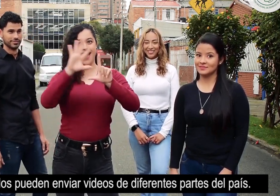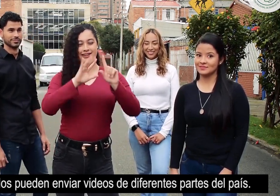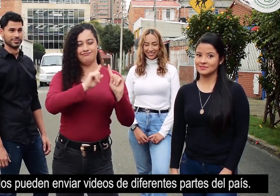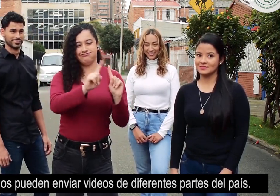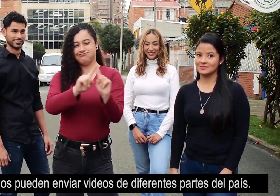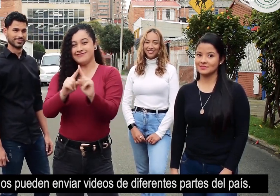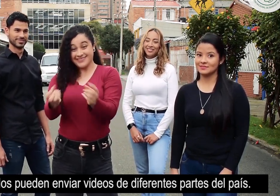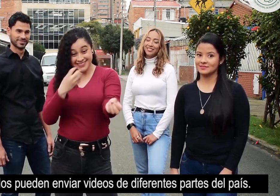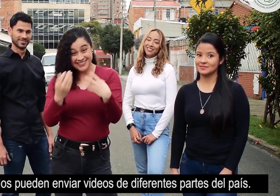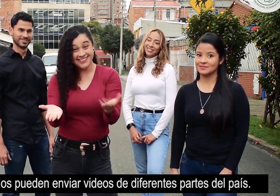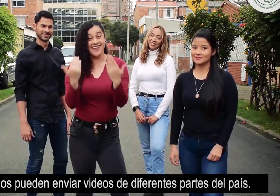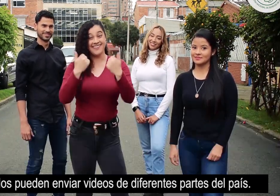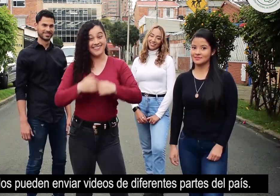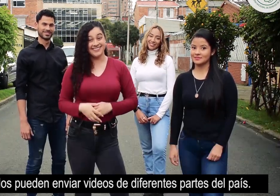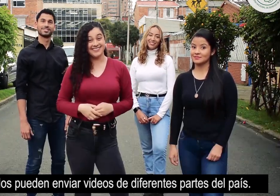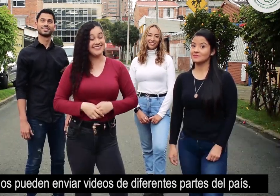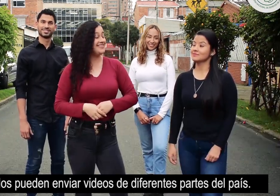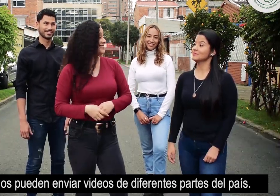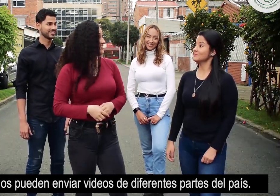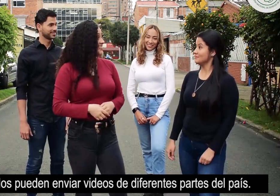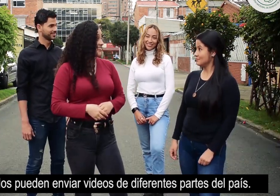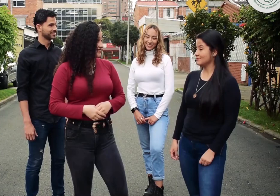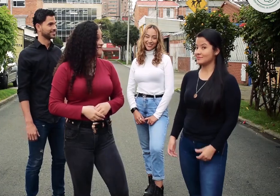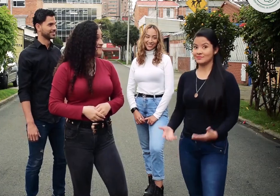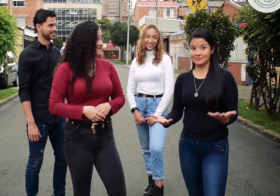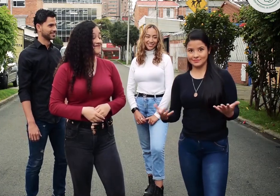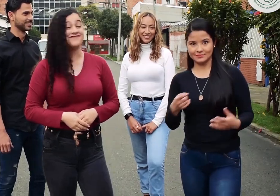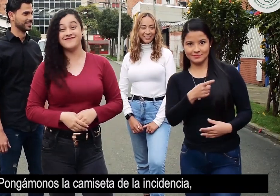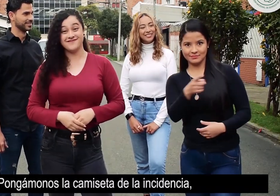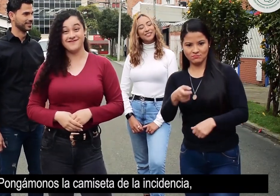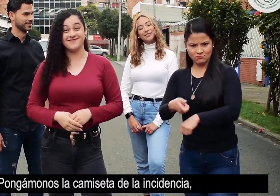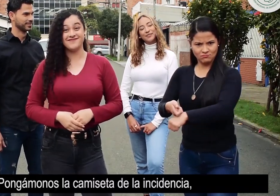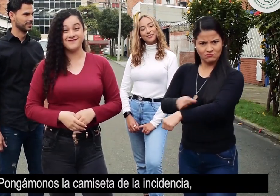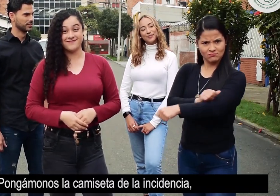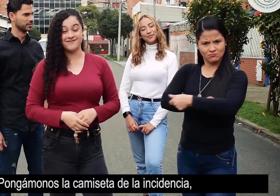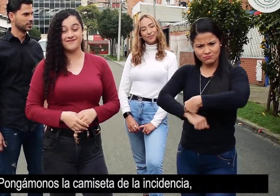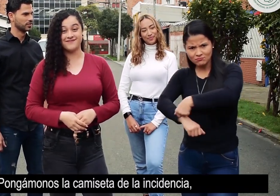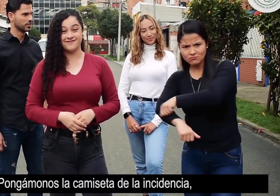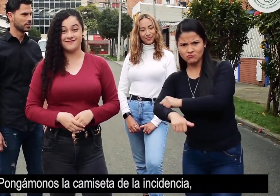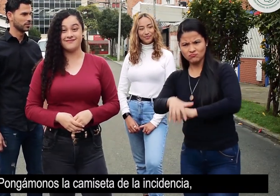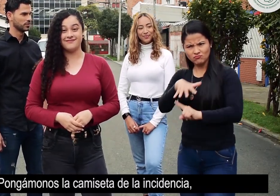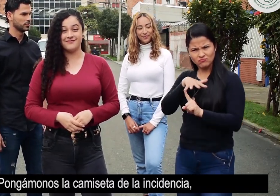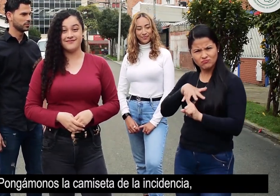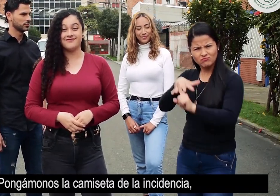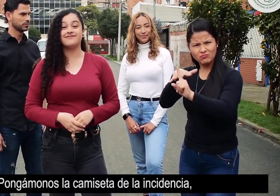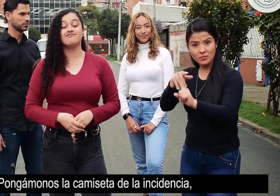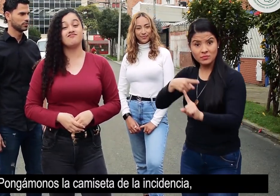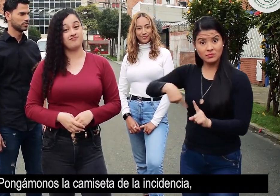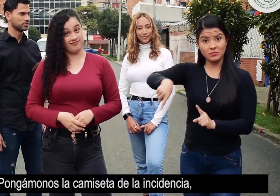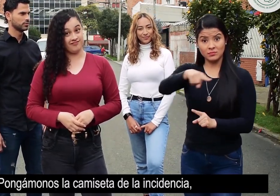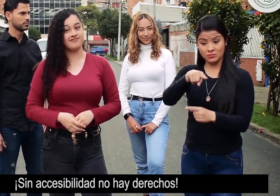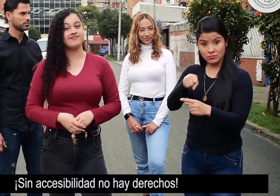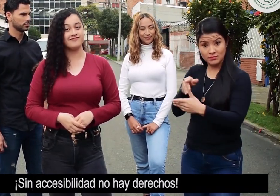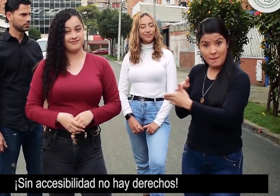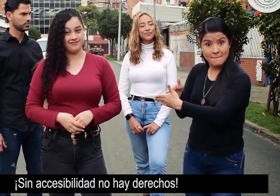enviar videos de diferentes partes del país. Pongámonos la camiseta de la incidencia. Sin